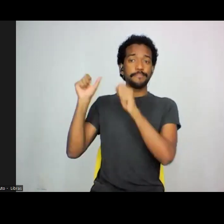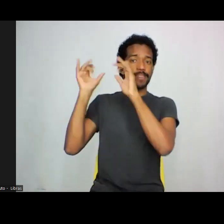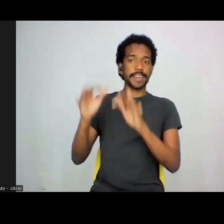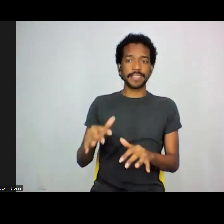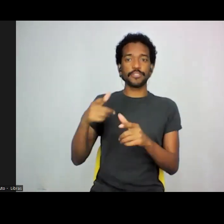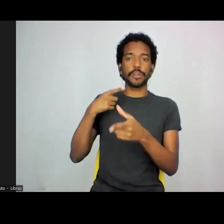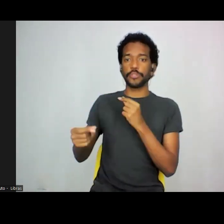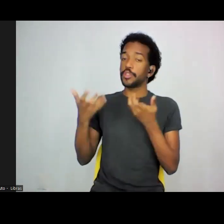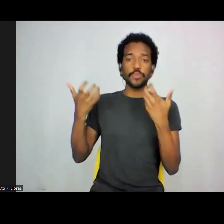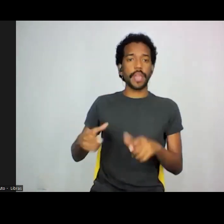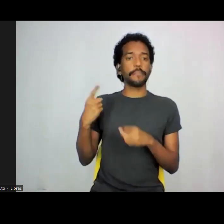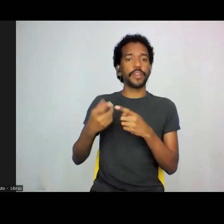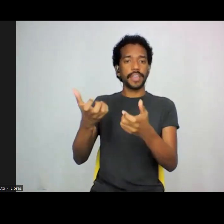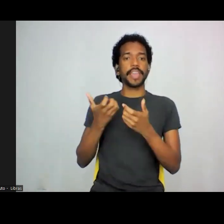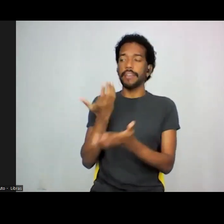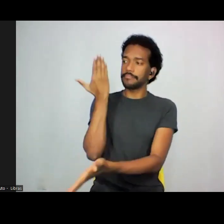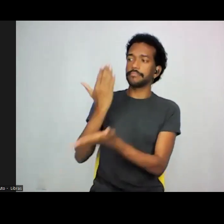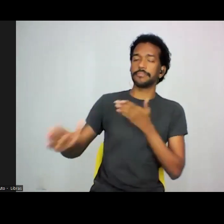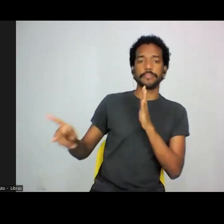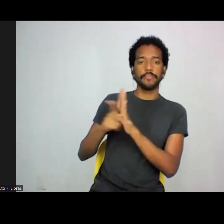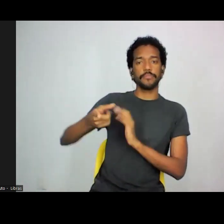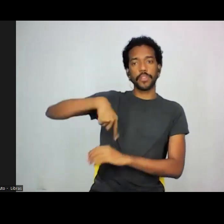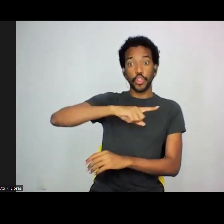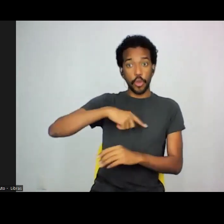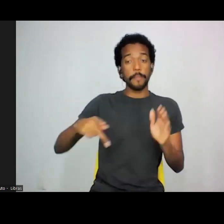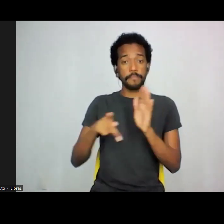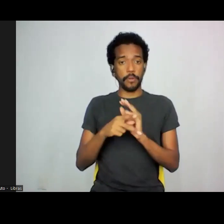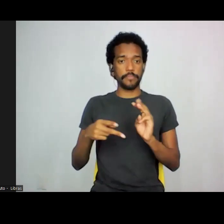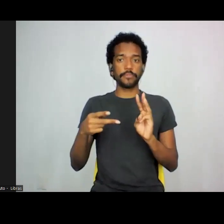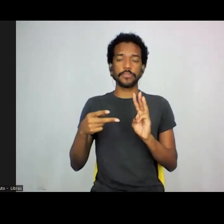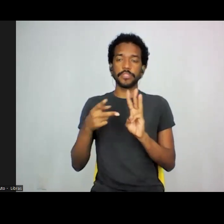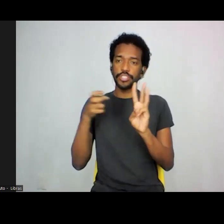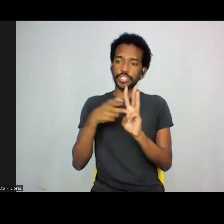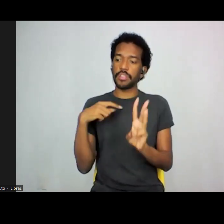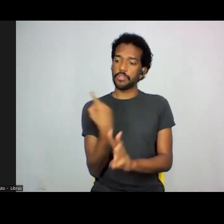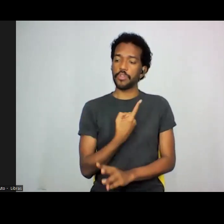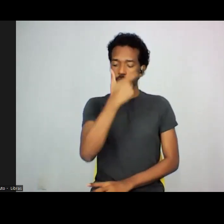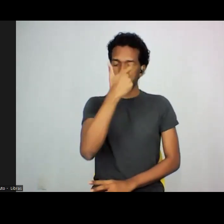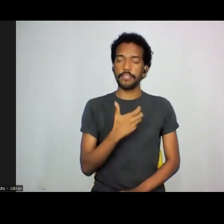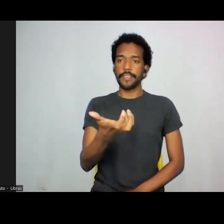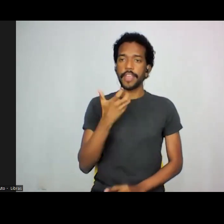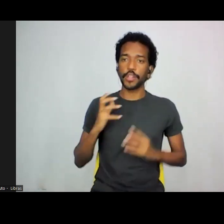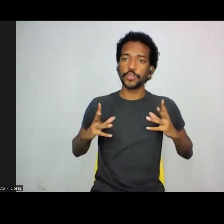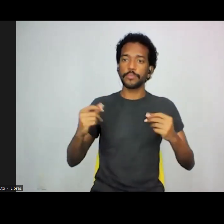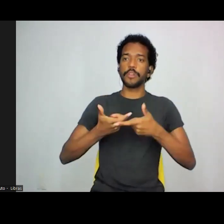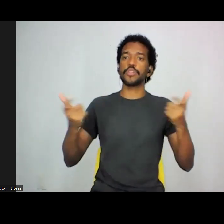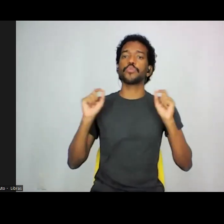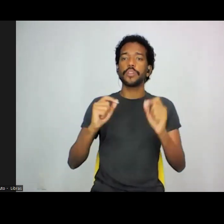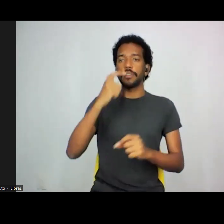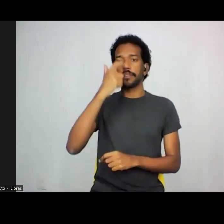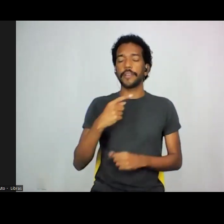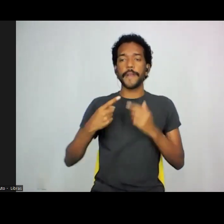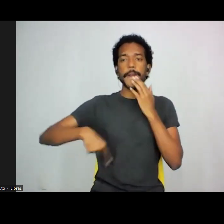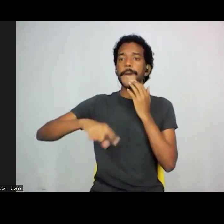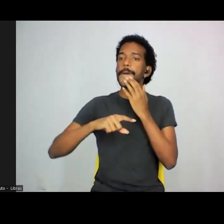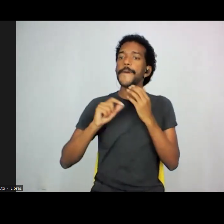fora do projeto de branqueamento, nós povos originários, indígenas, somos considerados, para muitos nas teorias, como povos